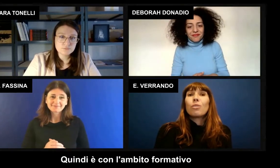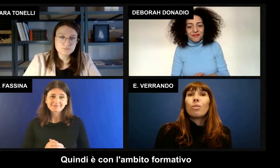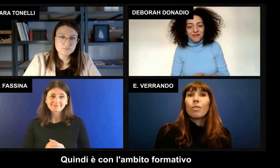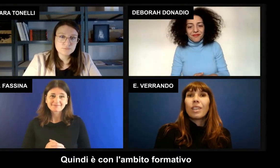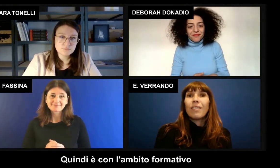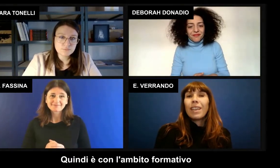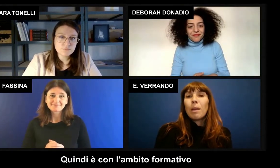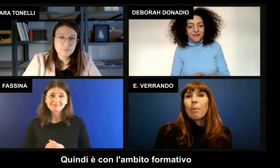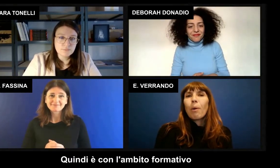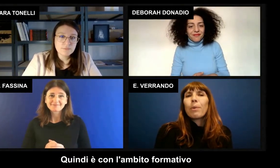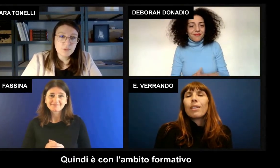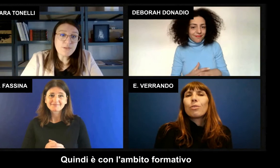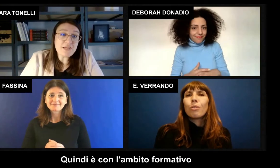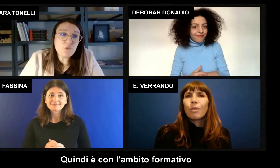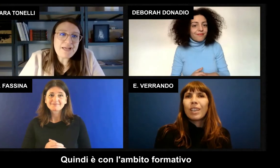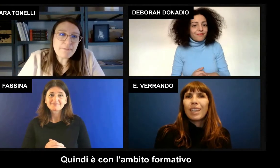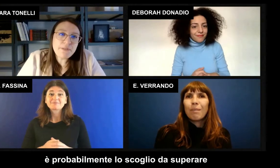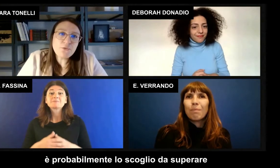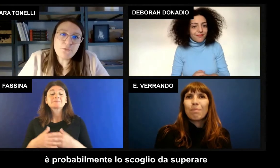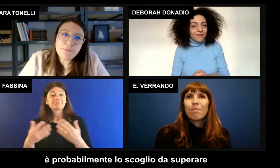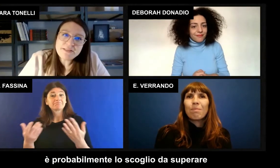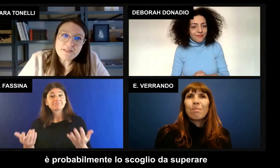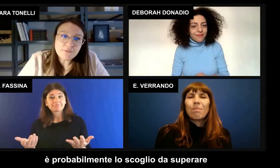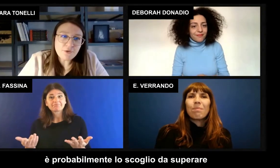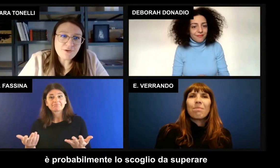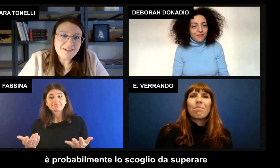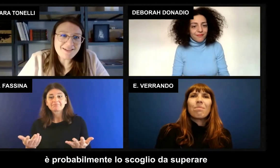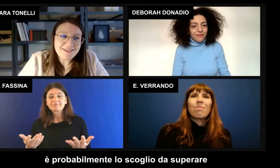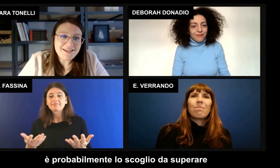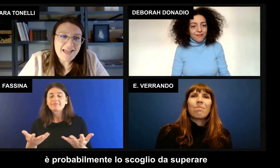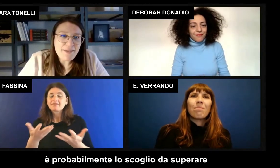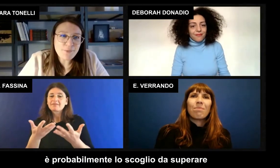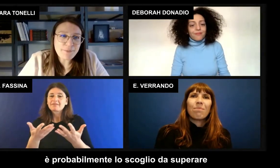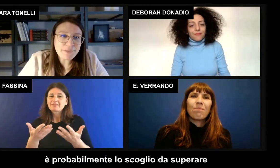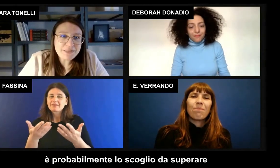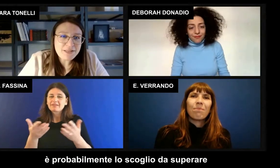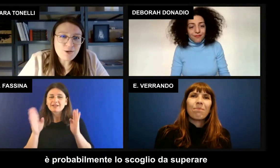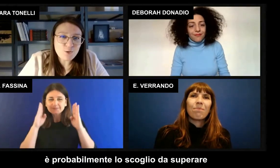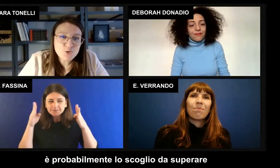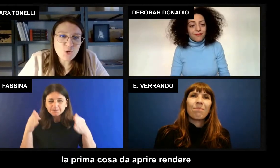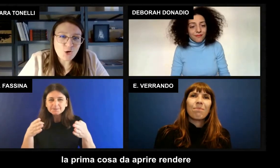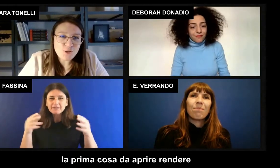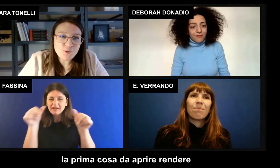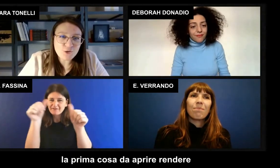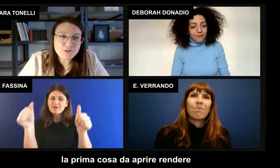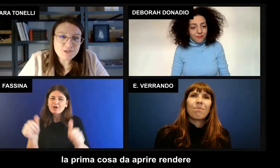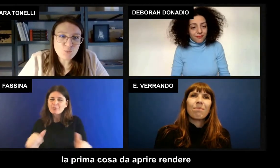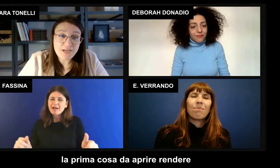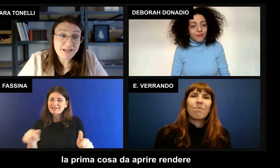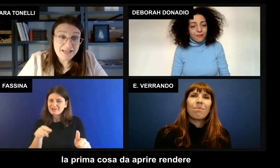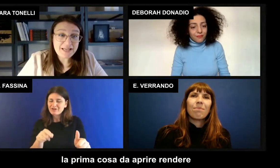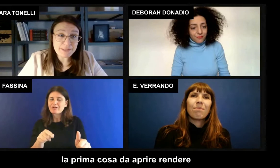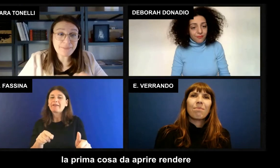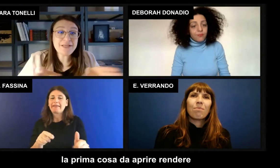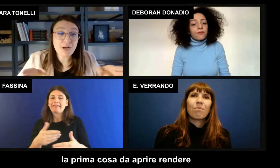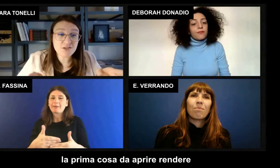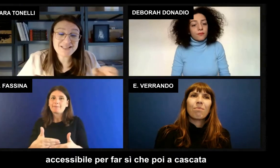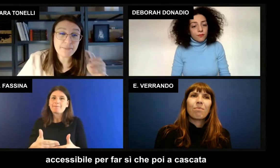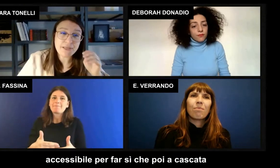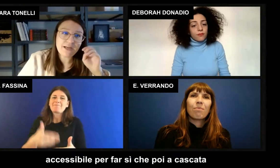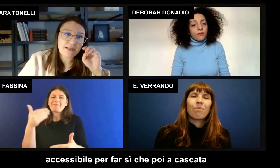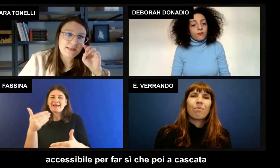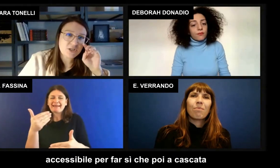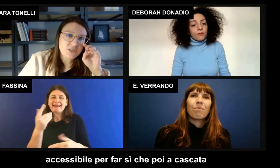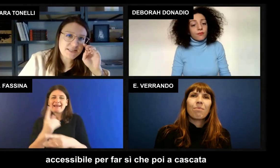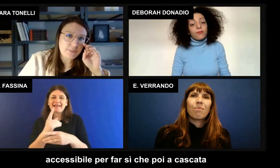attori veri e propri quindi ecco l'ambito formativo è probabilmente lo scoglio da superare la prima